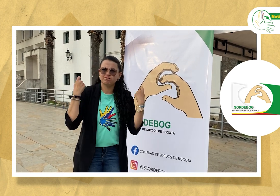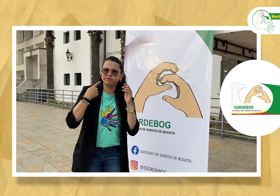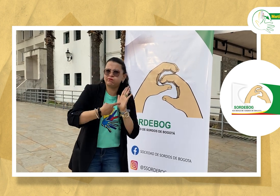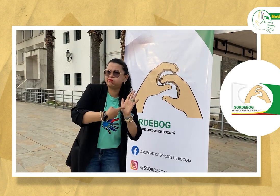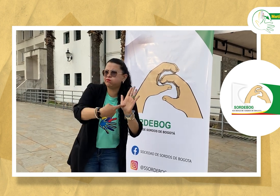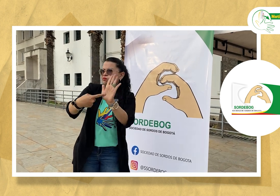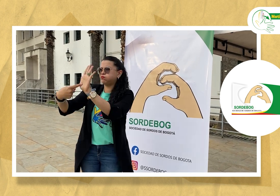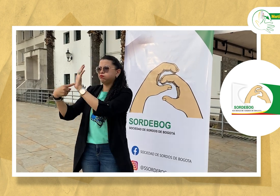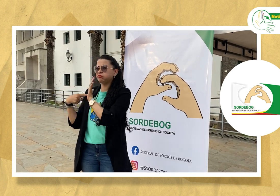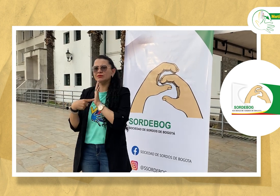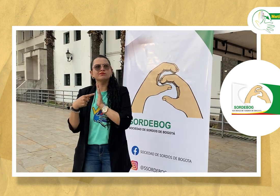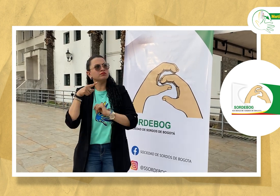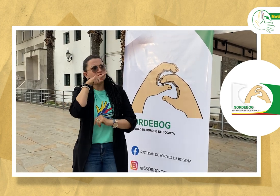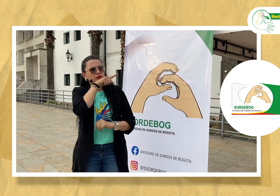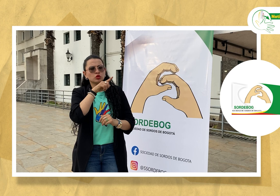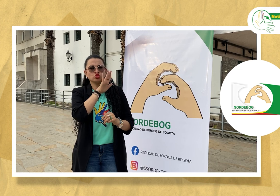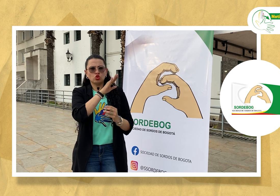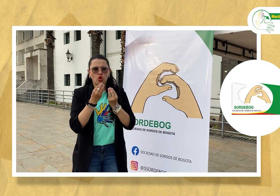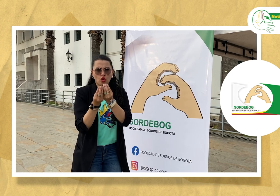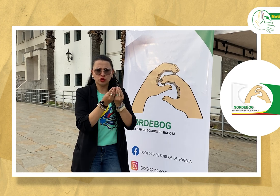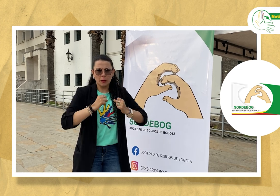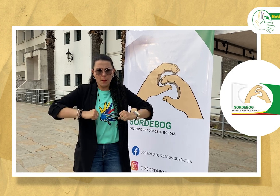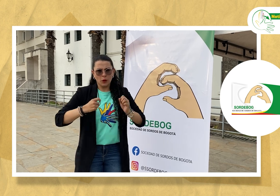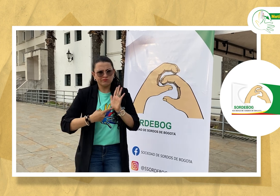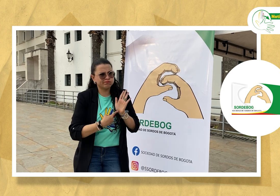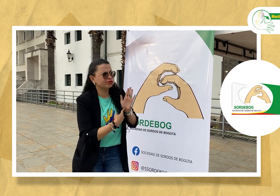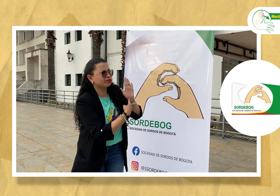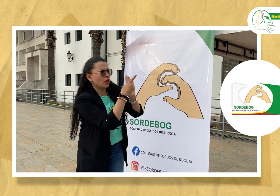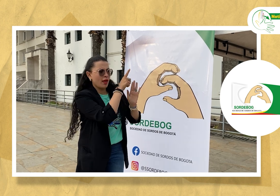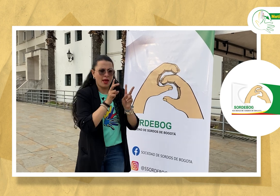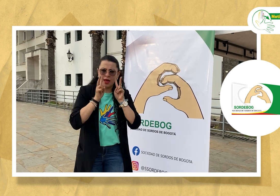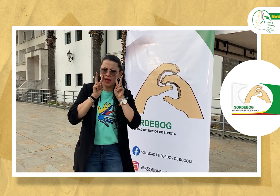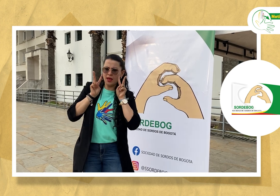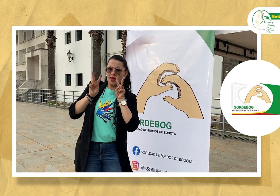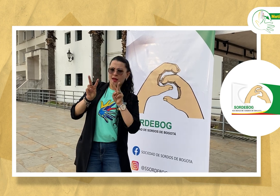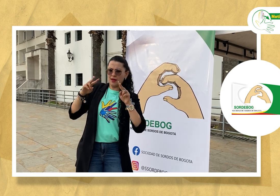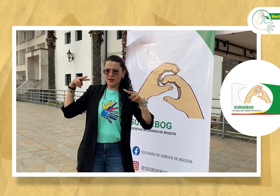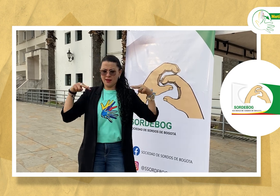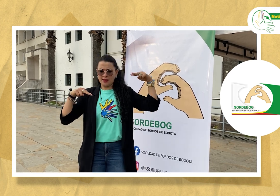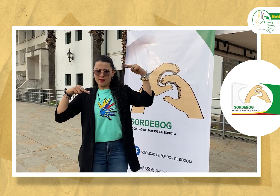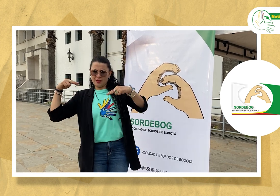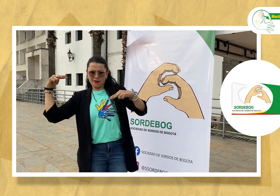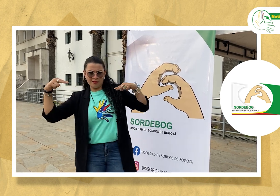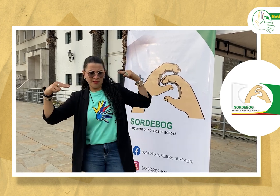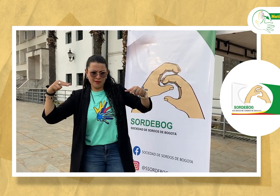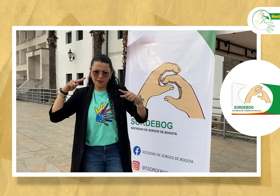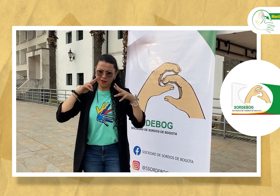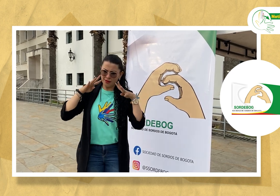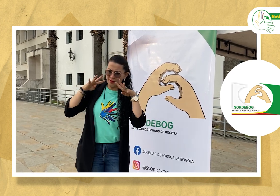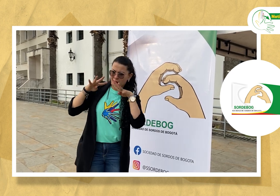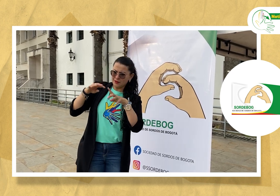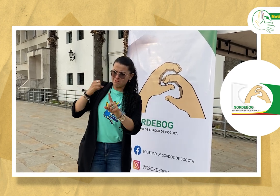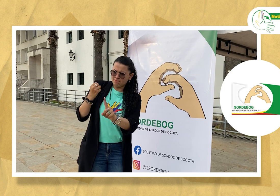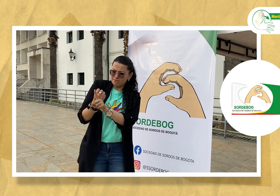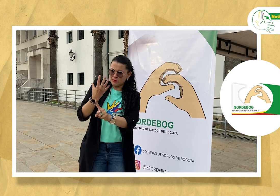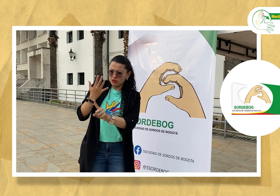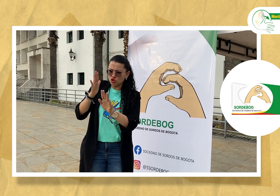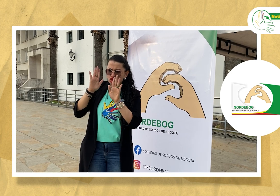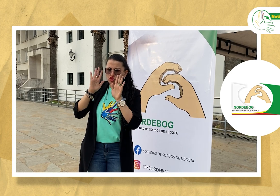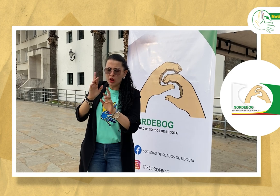También se busca que en este espacio, el Consejo de Bogotá, se dé el reconocimiento de la lengua de señas como patrimonio de